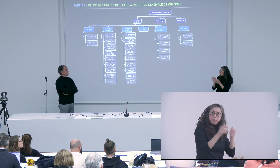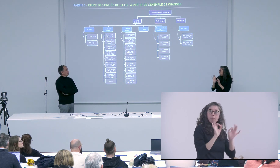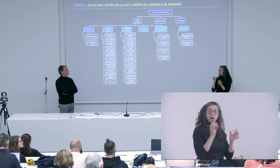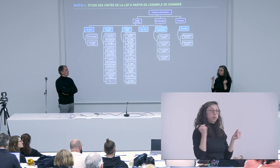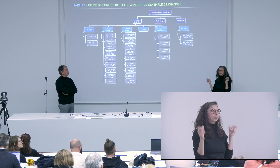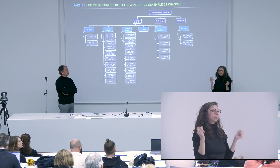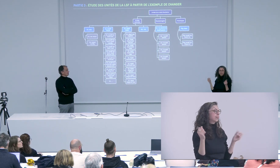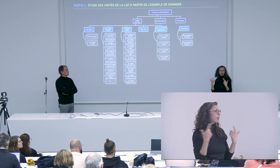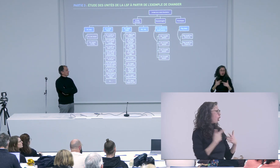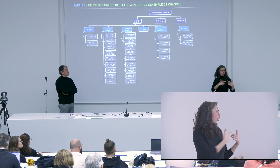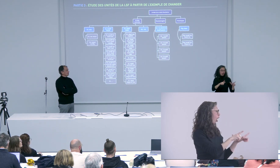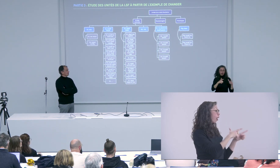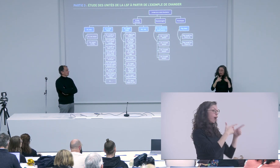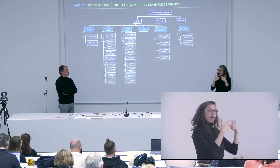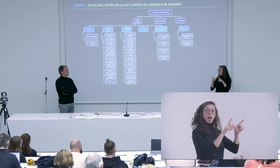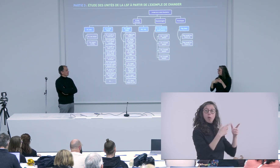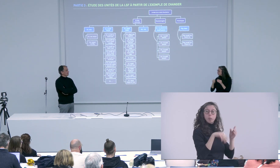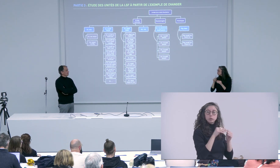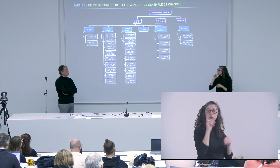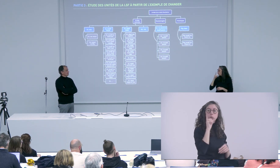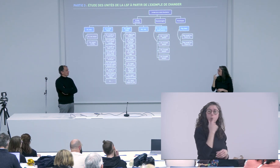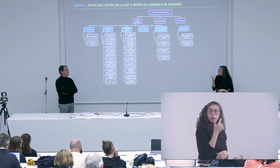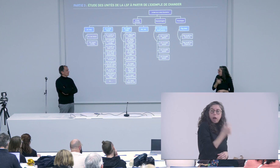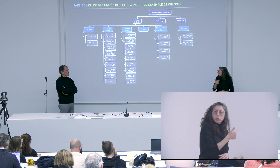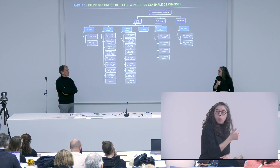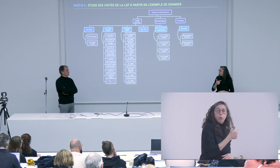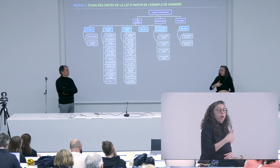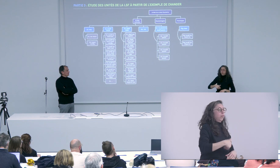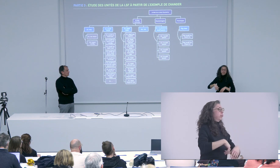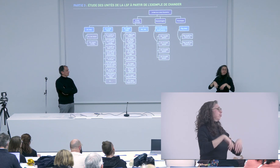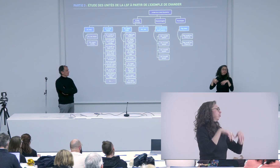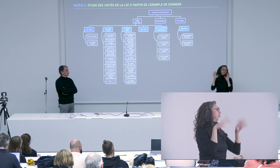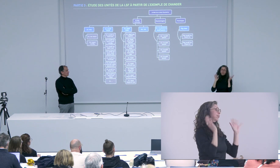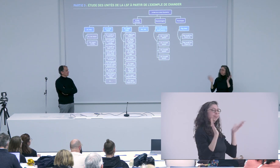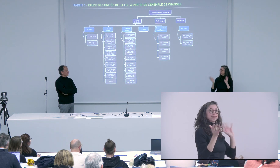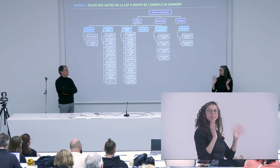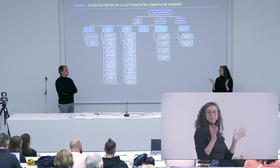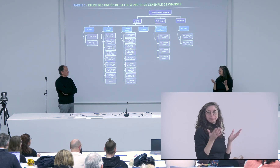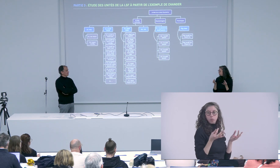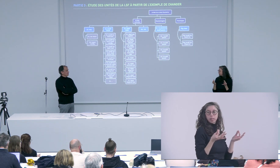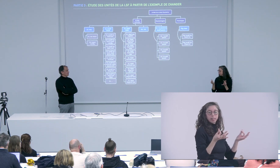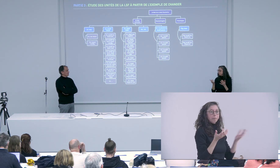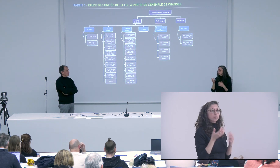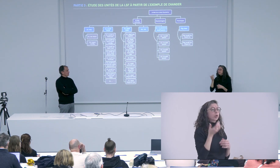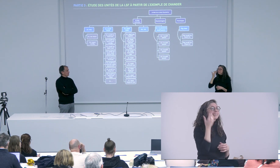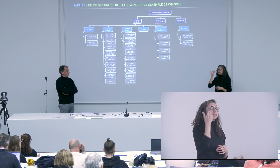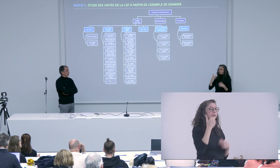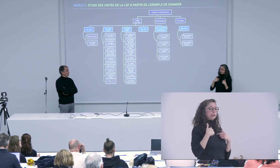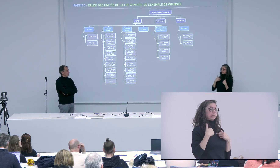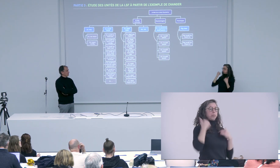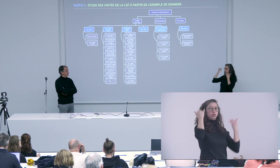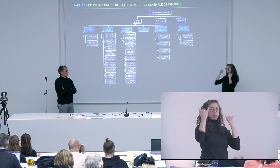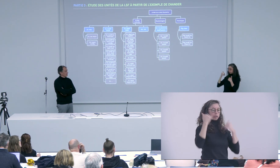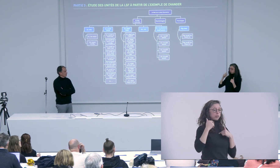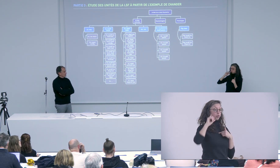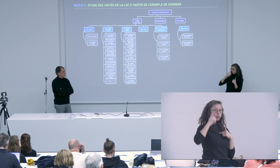donc il ne s'est pas adapté au niveau de la langue des signes en plus tous les deux sont sourds ils étaient vraiment dans une langue